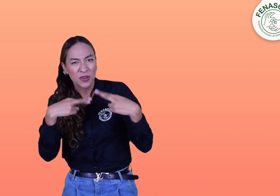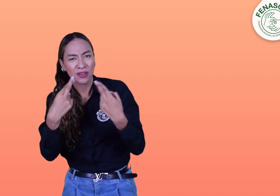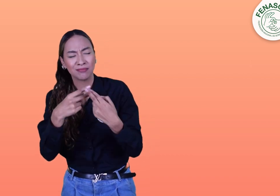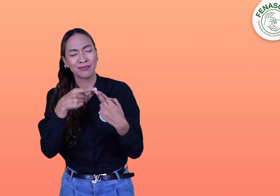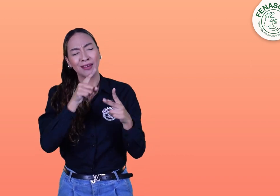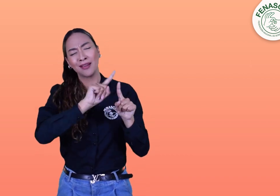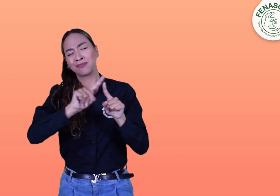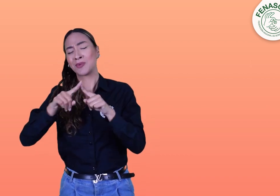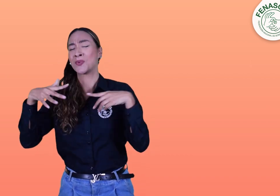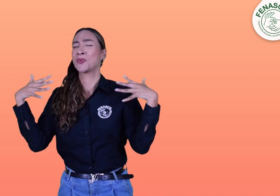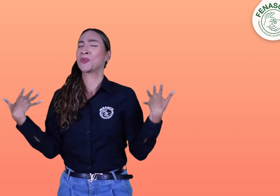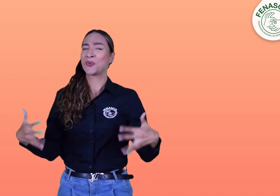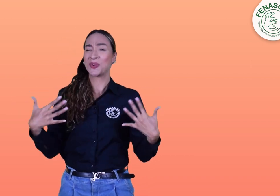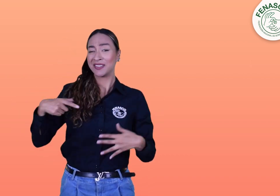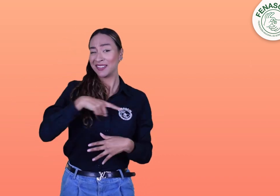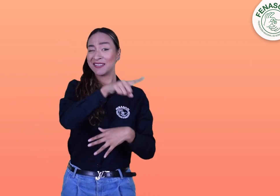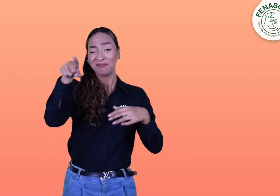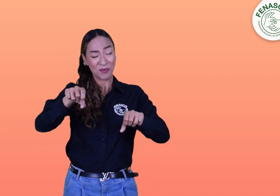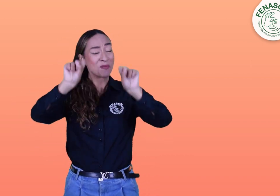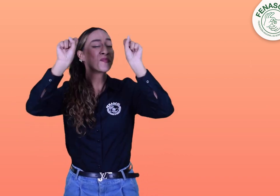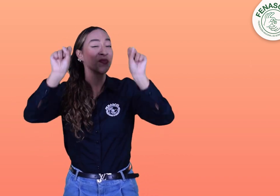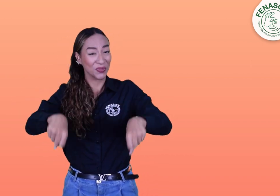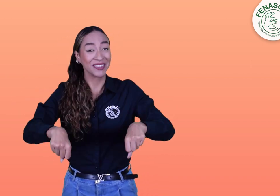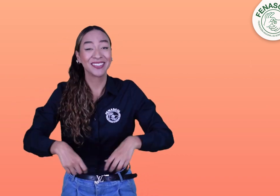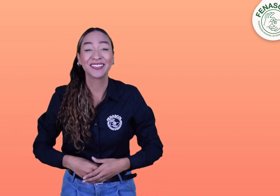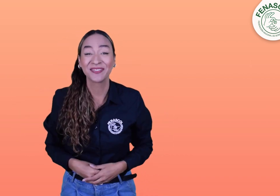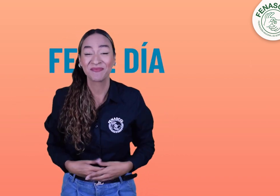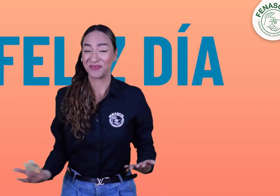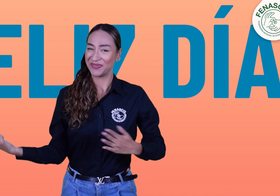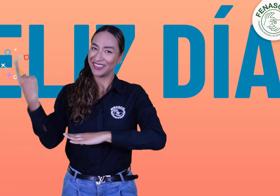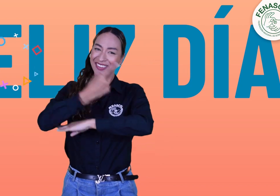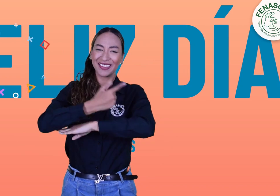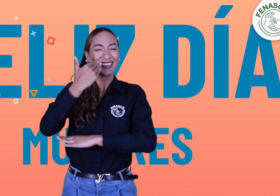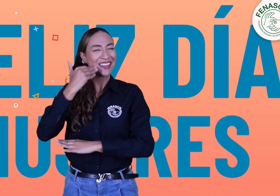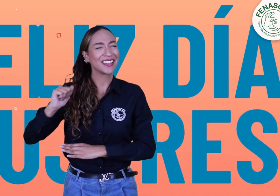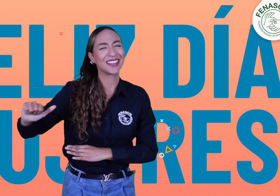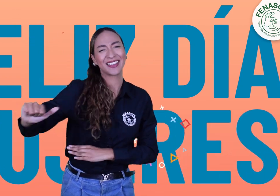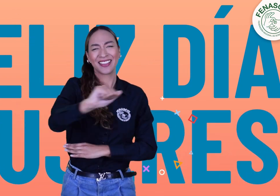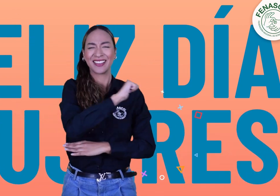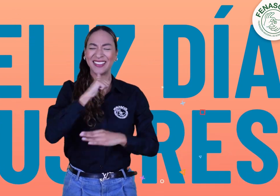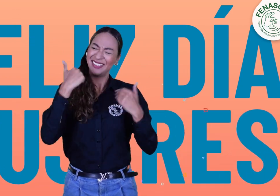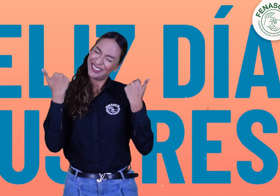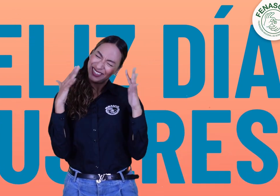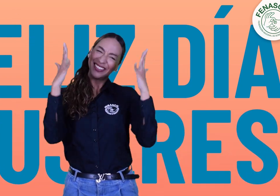participan en reuniones y mucho más. ¡Ustedes son capaces! ¡Feliz día, mujeres!